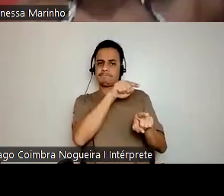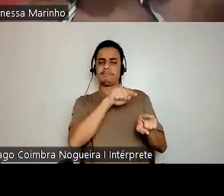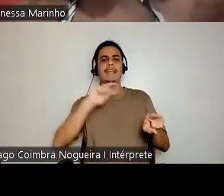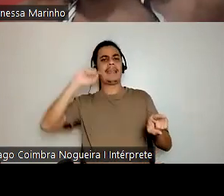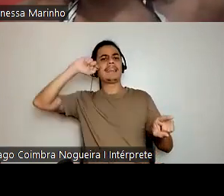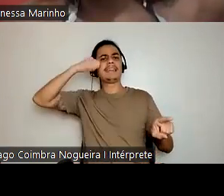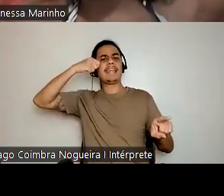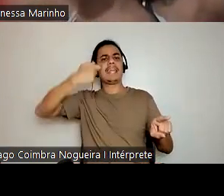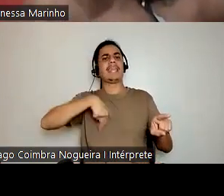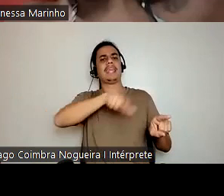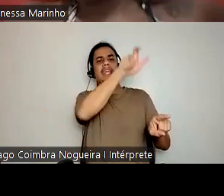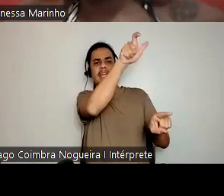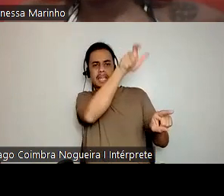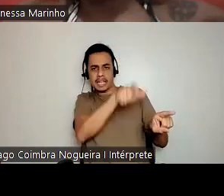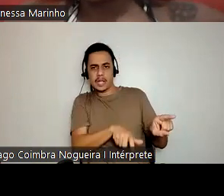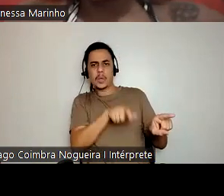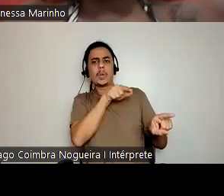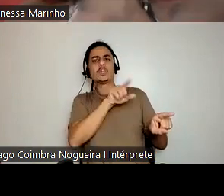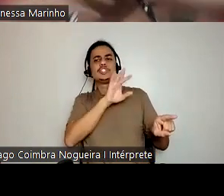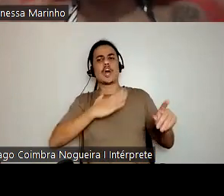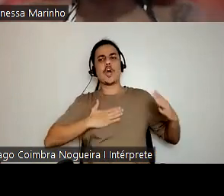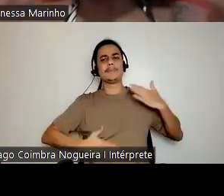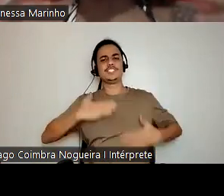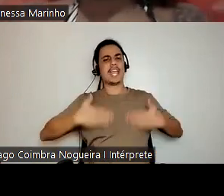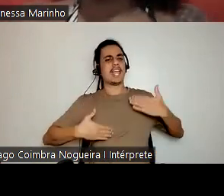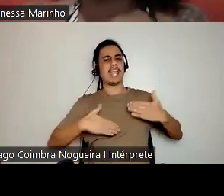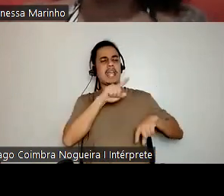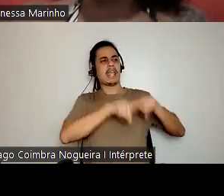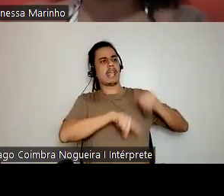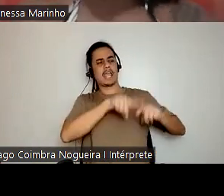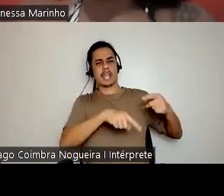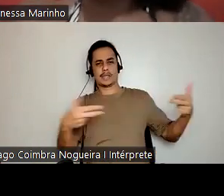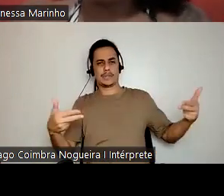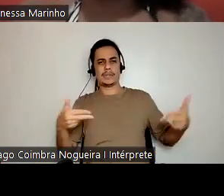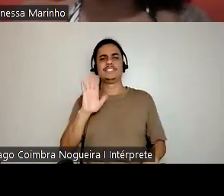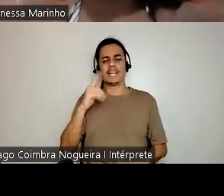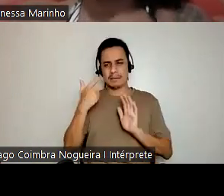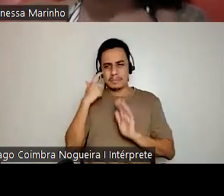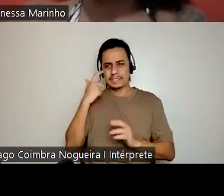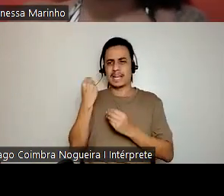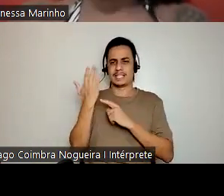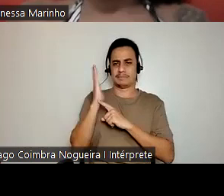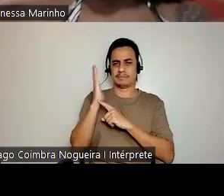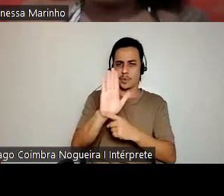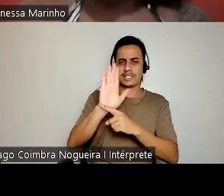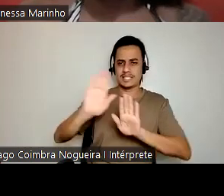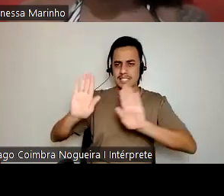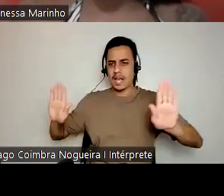negritude, pensando desde as grandes exposições aos pequenos souvenirs, como eu disse para vocês, eu sou historiadora, então falo muito desse meu lugar